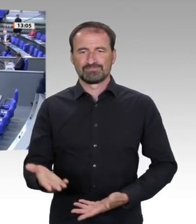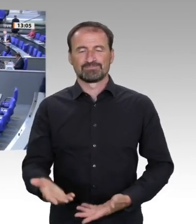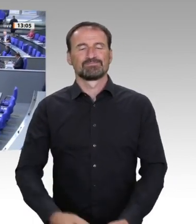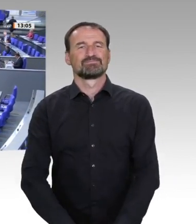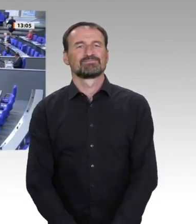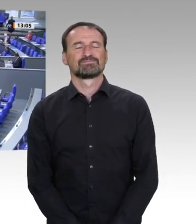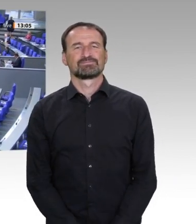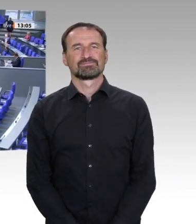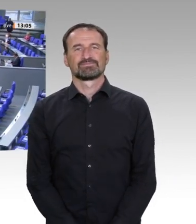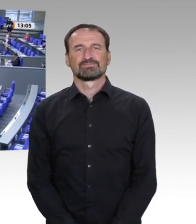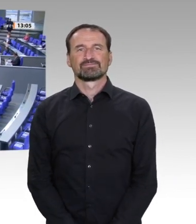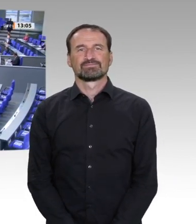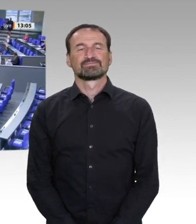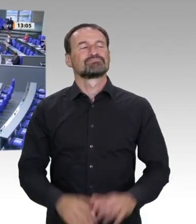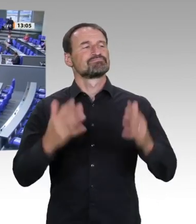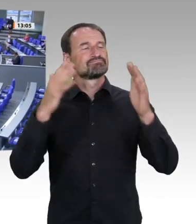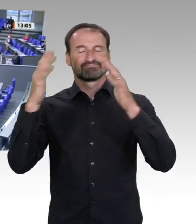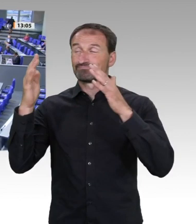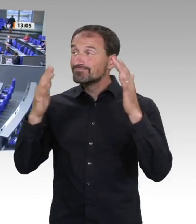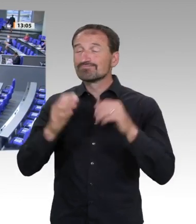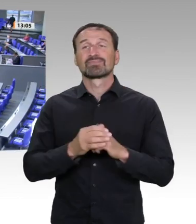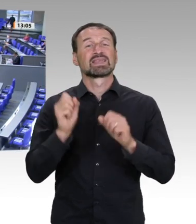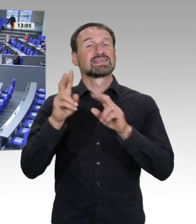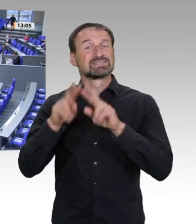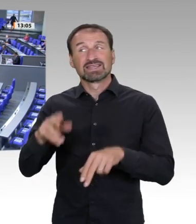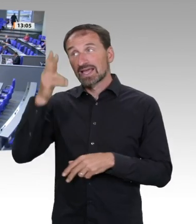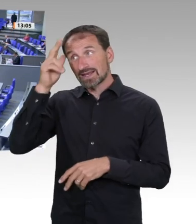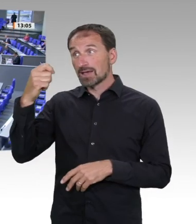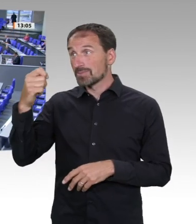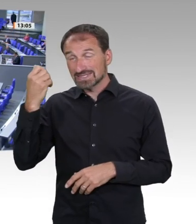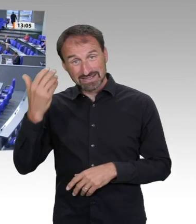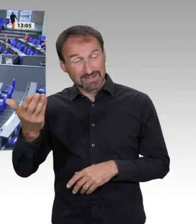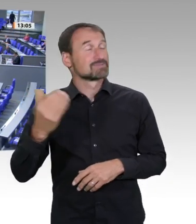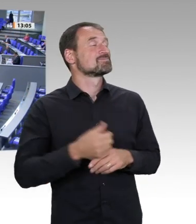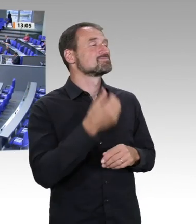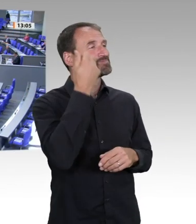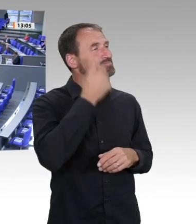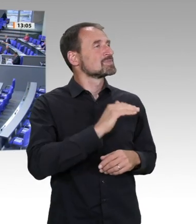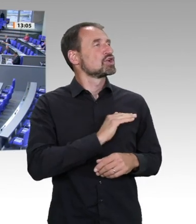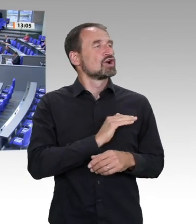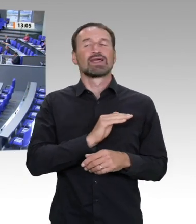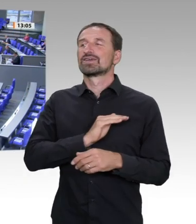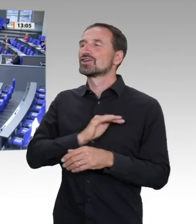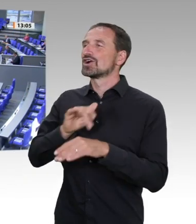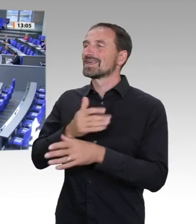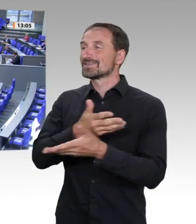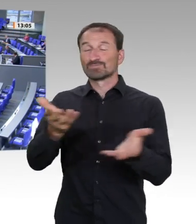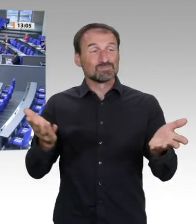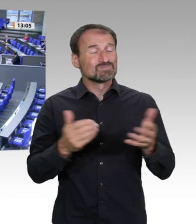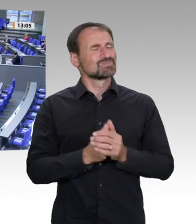Sehr geehrter Herr Präsident und sehr geehrte Kolleginnen und Kollegen! Es freut mich wirklich sehr, dass wir zum ersten Mal